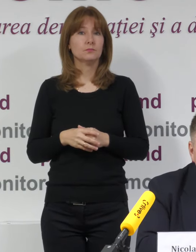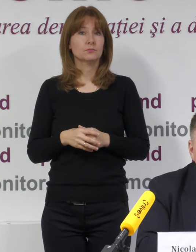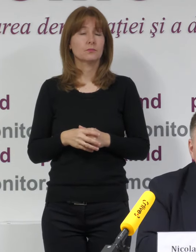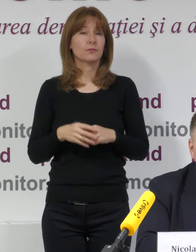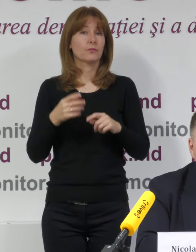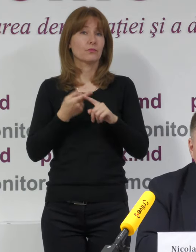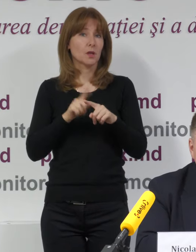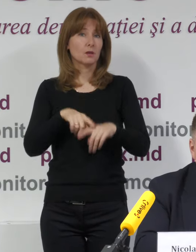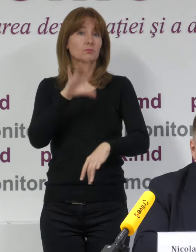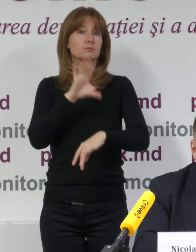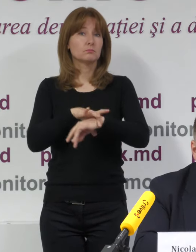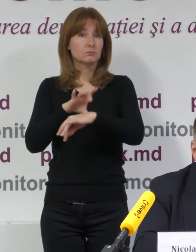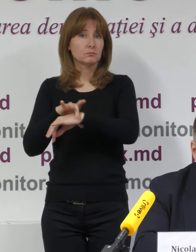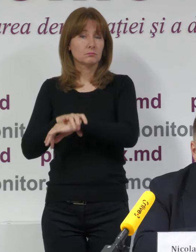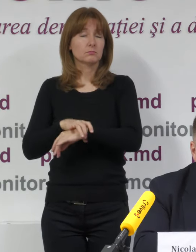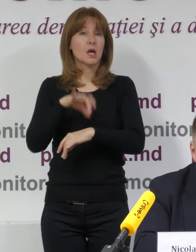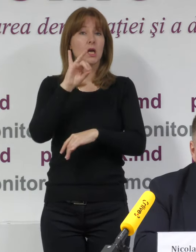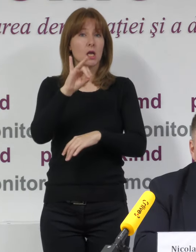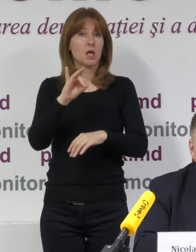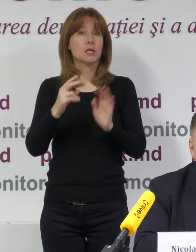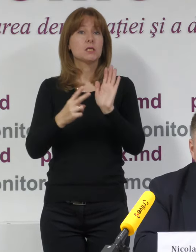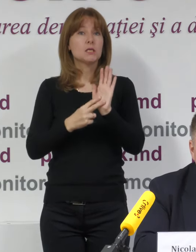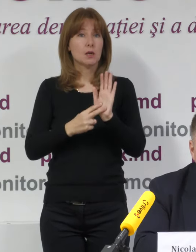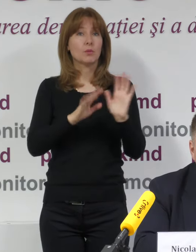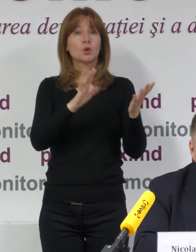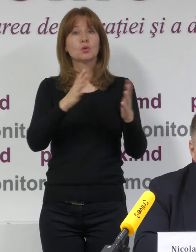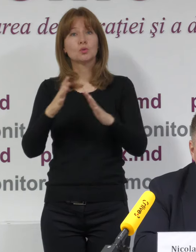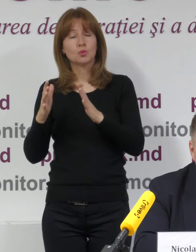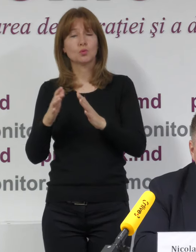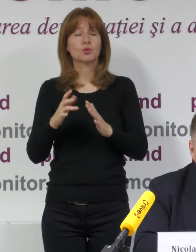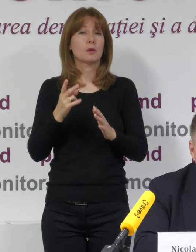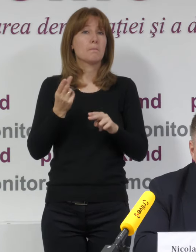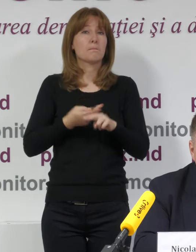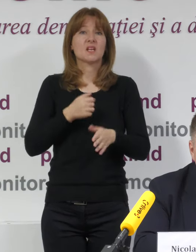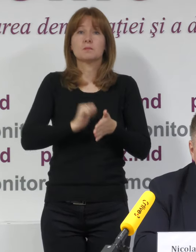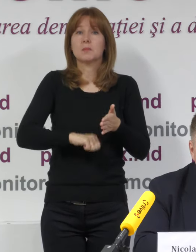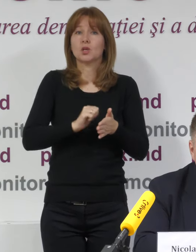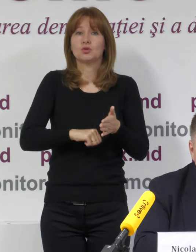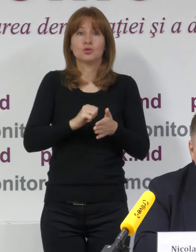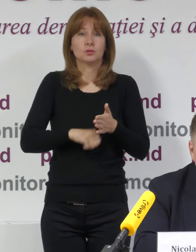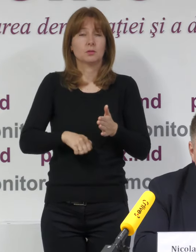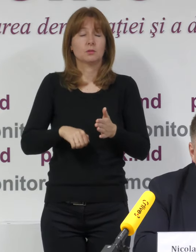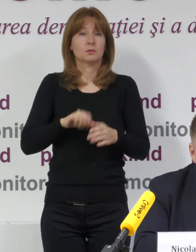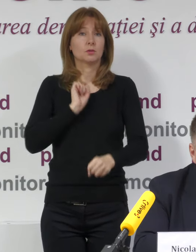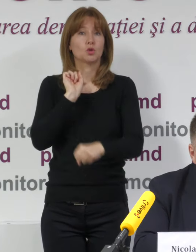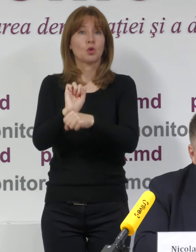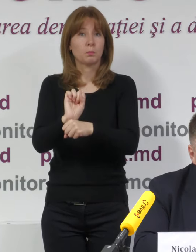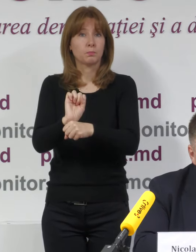Au fost constatate de asemenea șapte cazuri de încetare sau suspendare nejustificată a votării în secția de votare